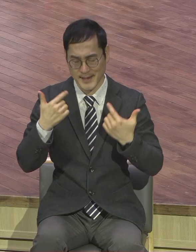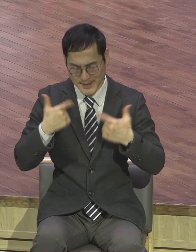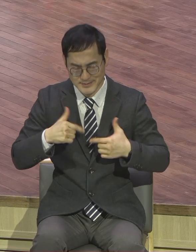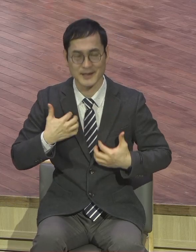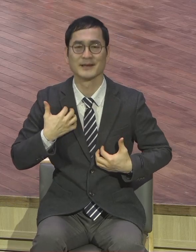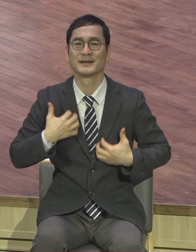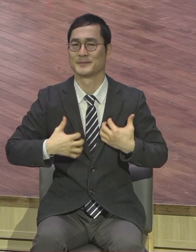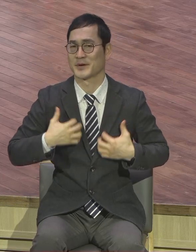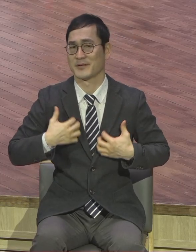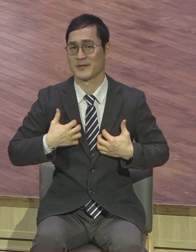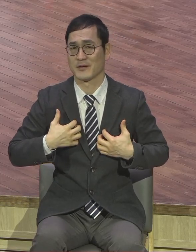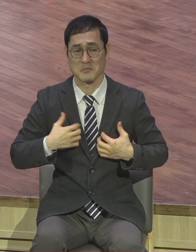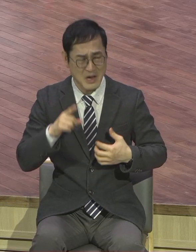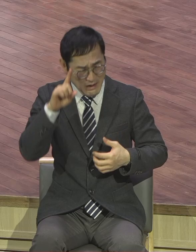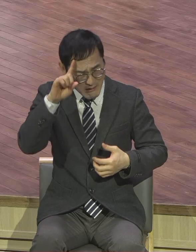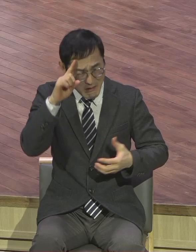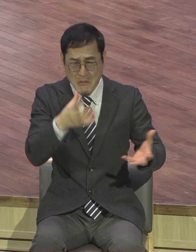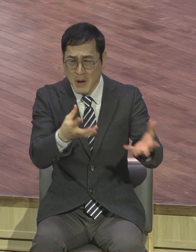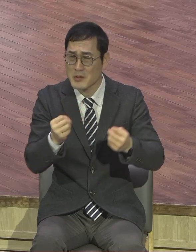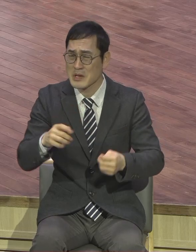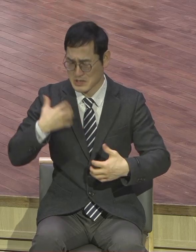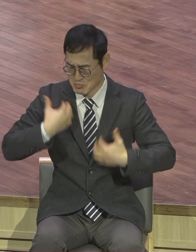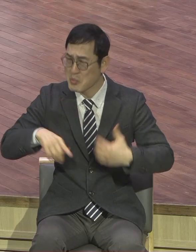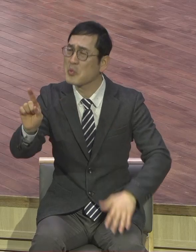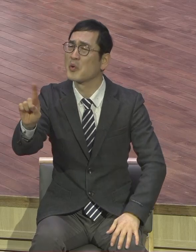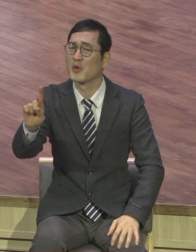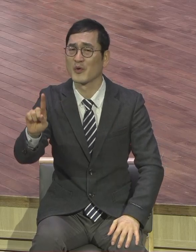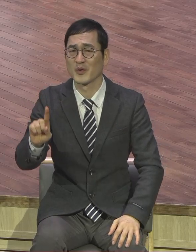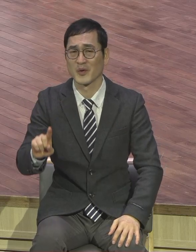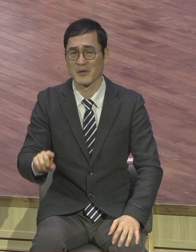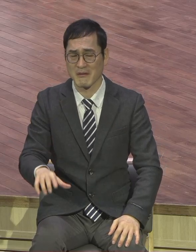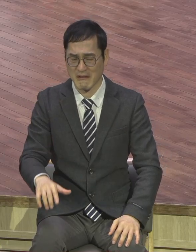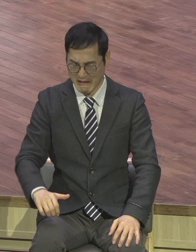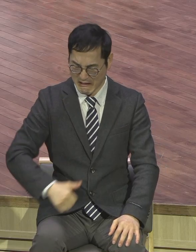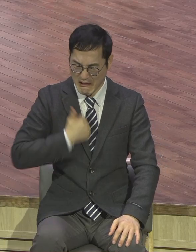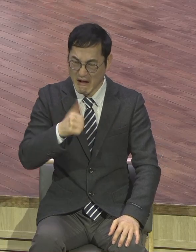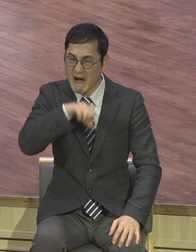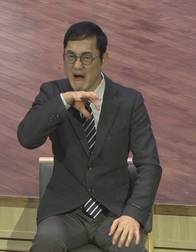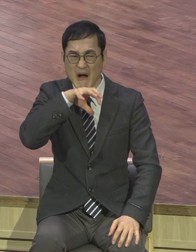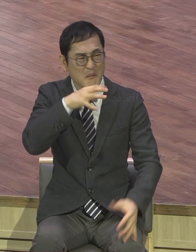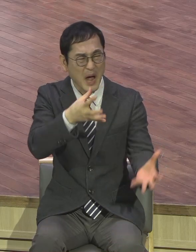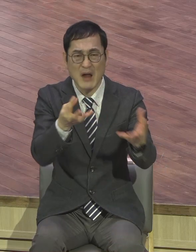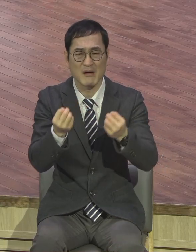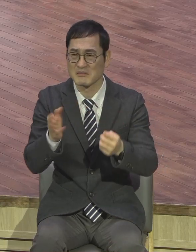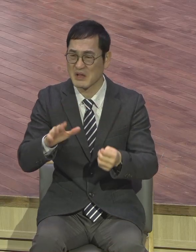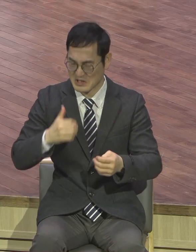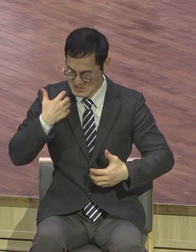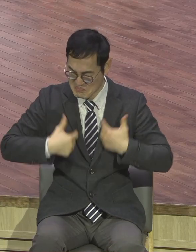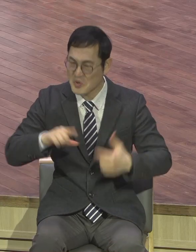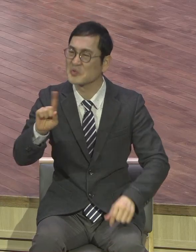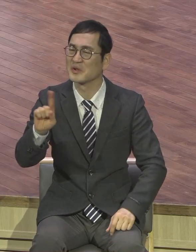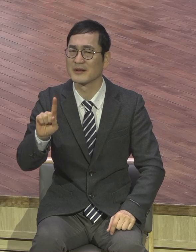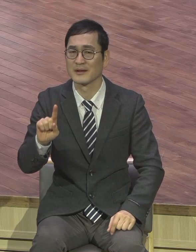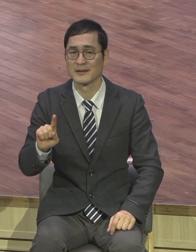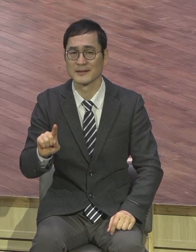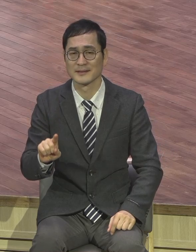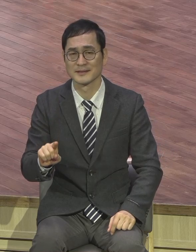짜증날 일이 더 많은데 화날 일이 더 많은데 항상 기뻐하라. 범사에 감사하라. 무슨